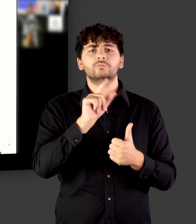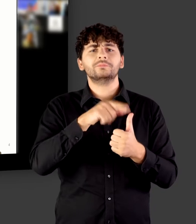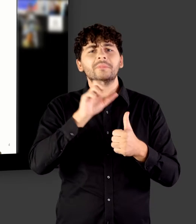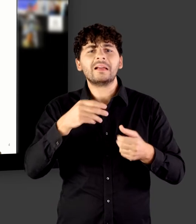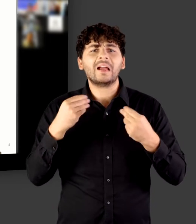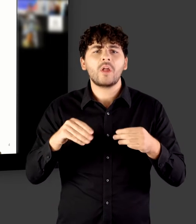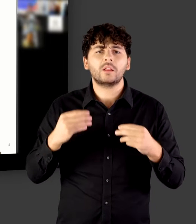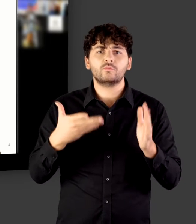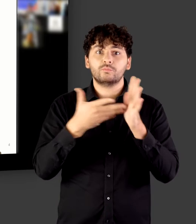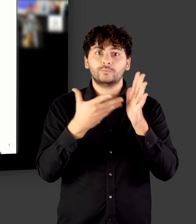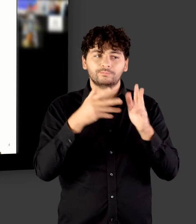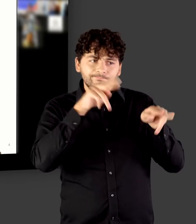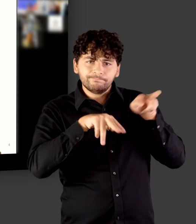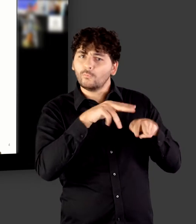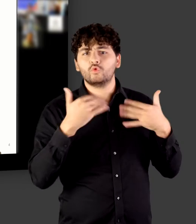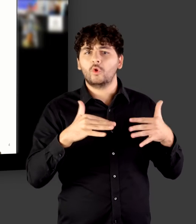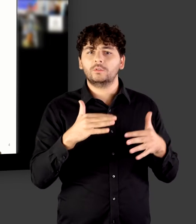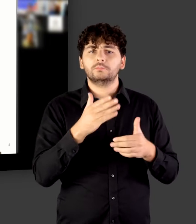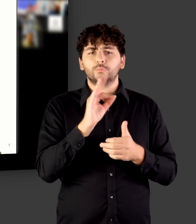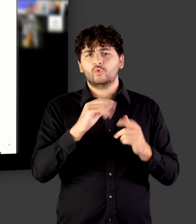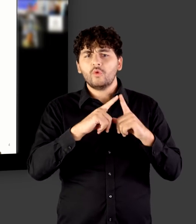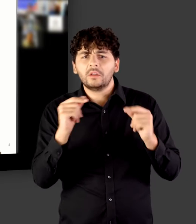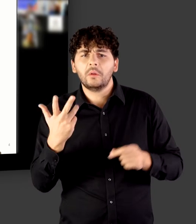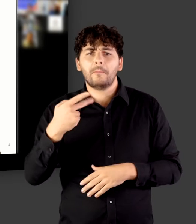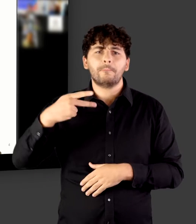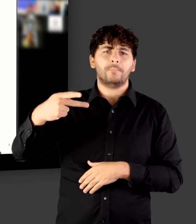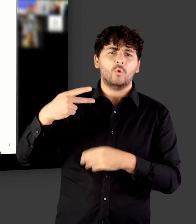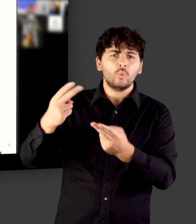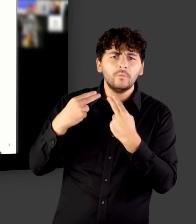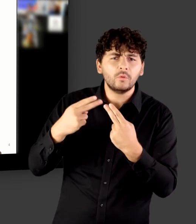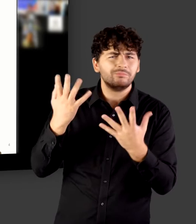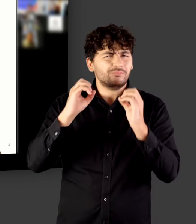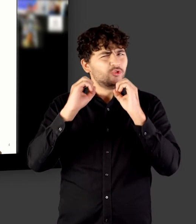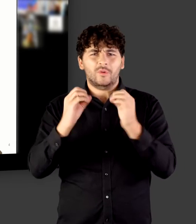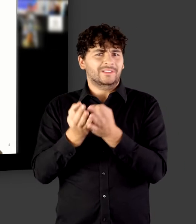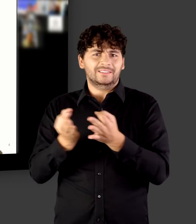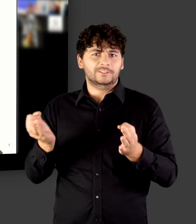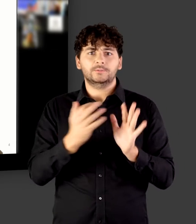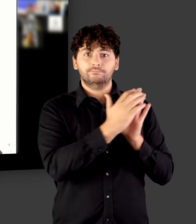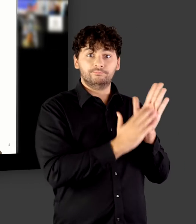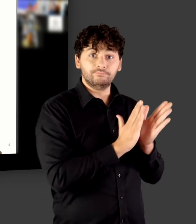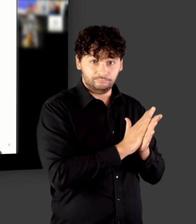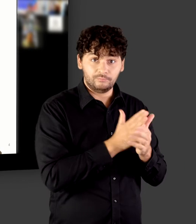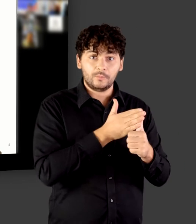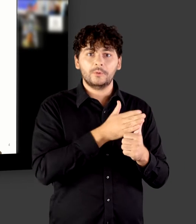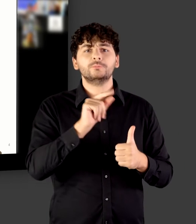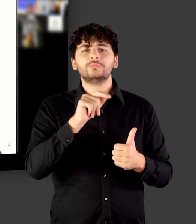nicht stattgefunden. Keine Begutachtung, kein Peer-Review-Verfahren. Das wird auch daher manchmal als die